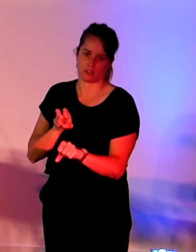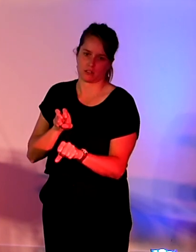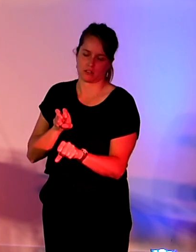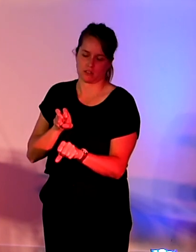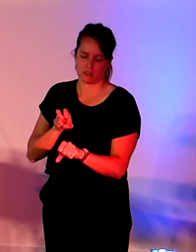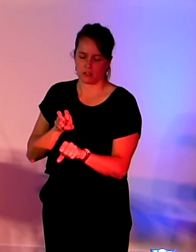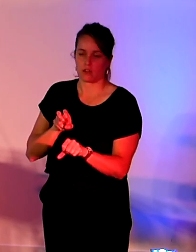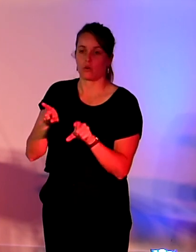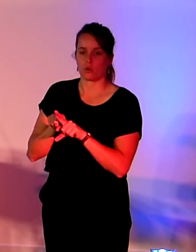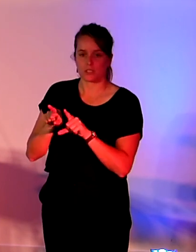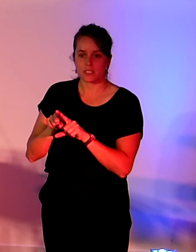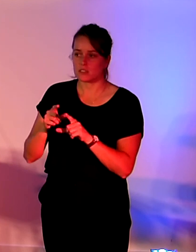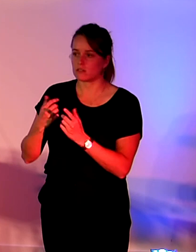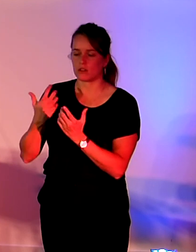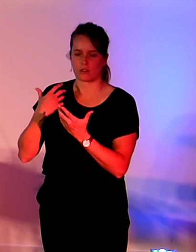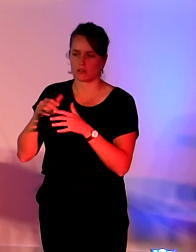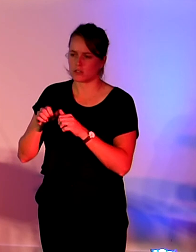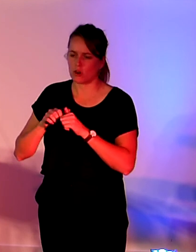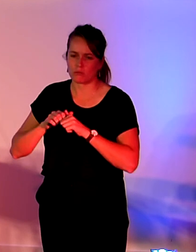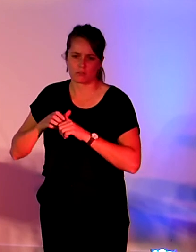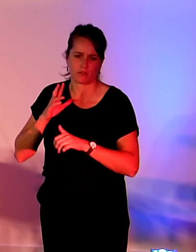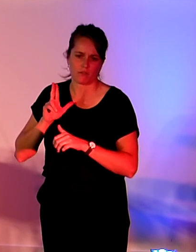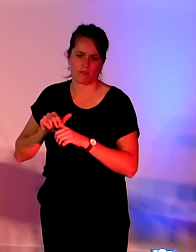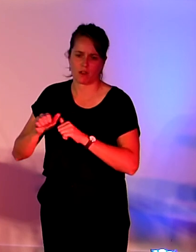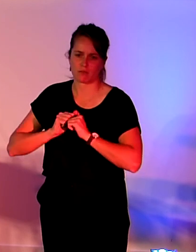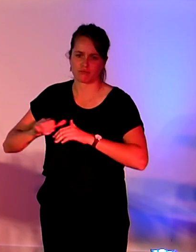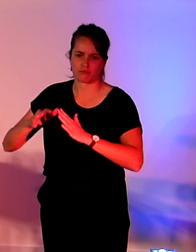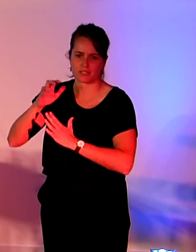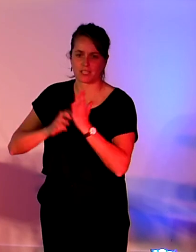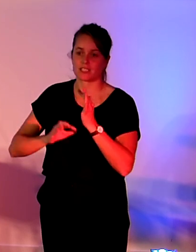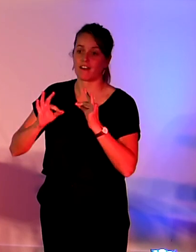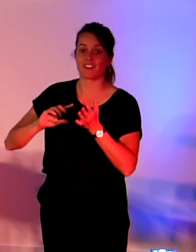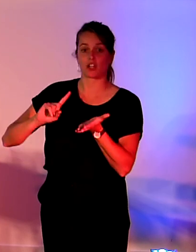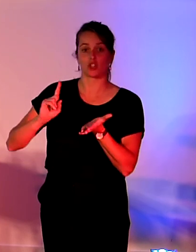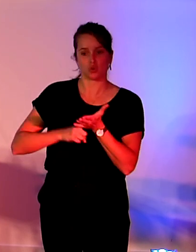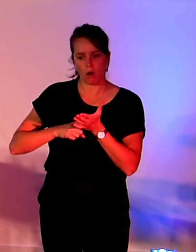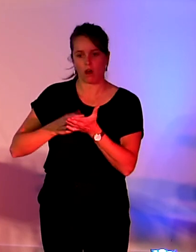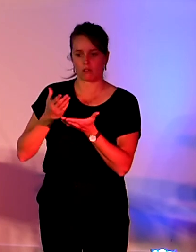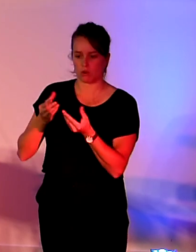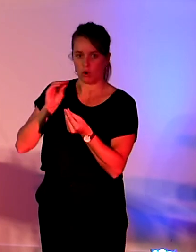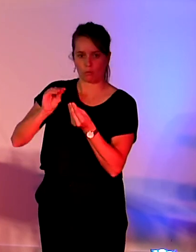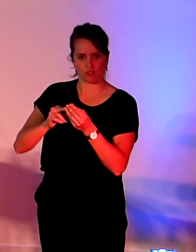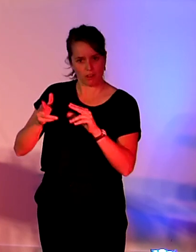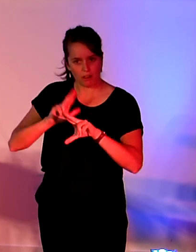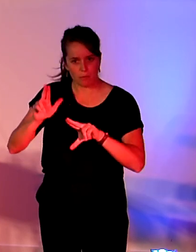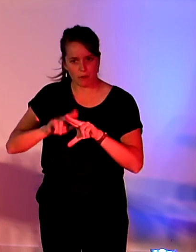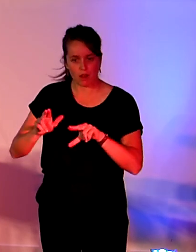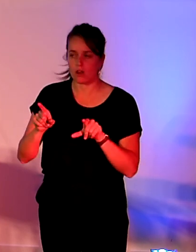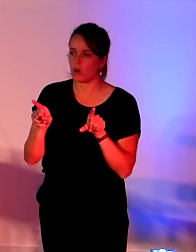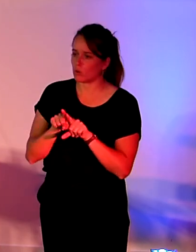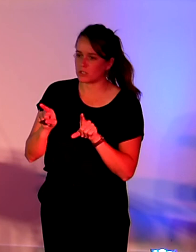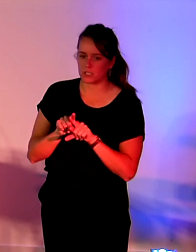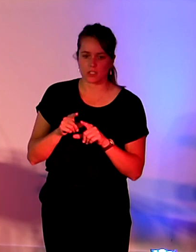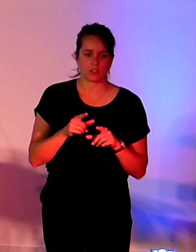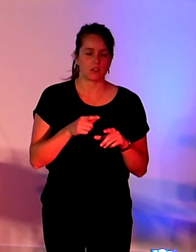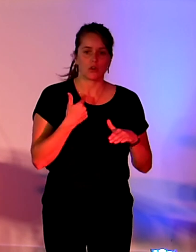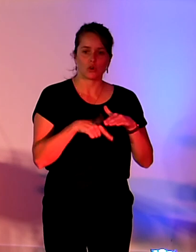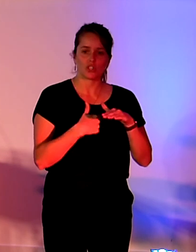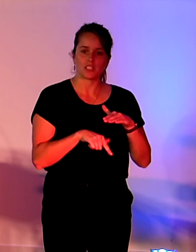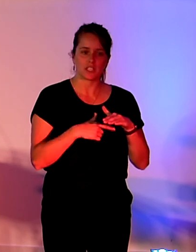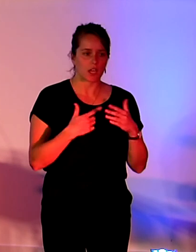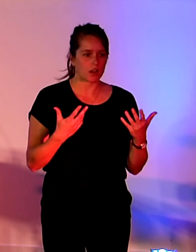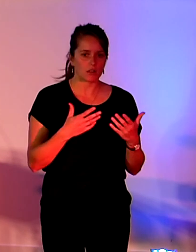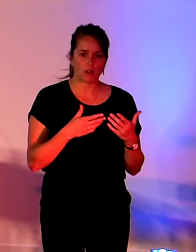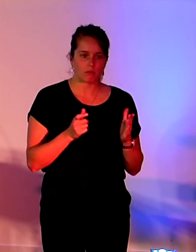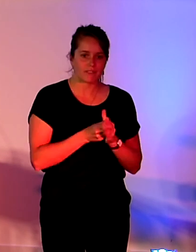sur le droit à la réparation, y compris sur un droit de mise à jour des logiciels obsolètes. Donc voilà,